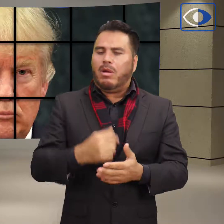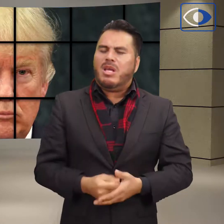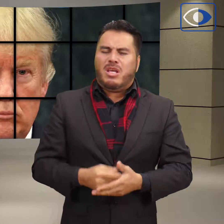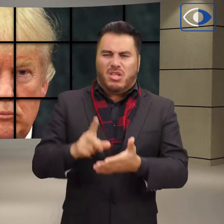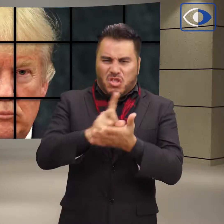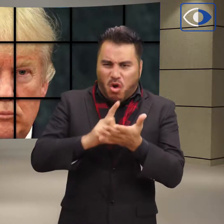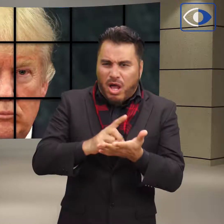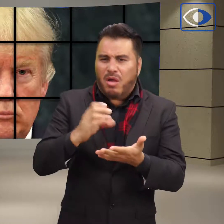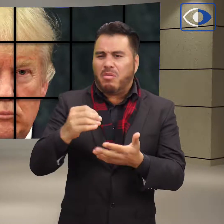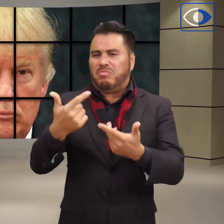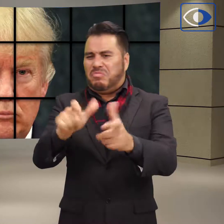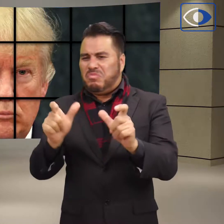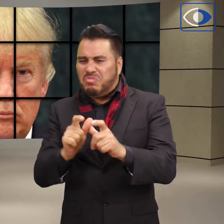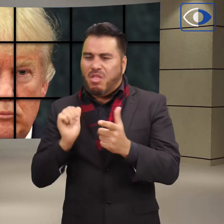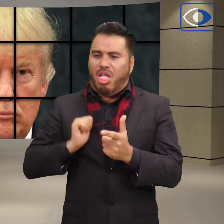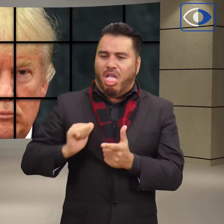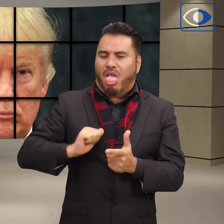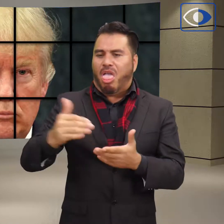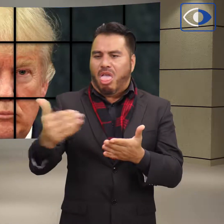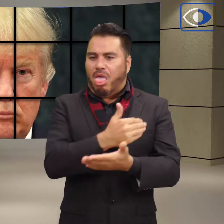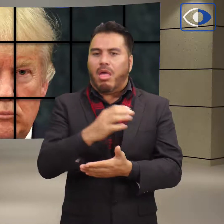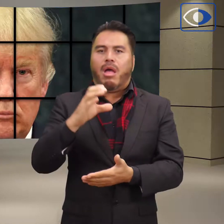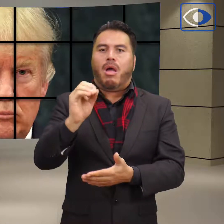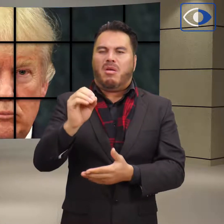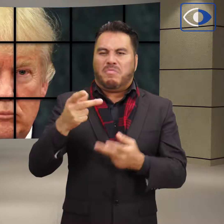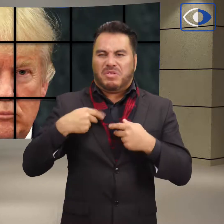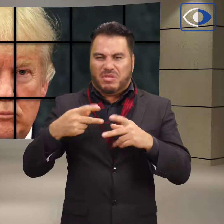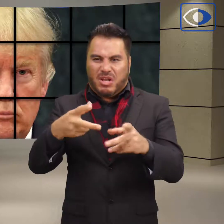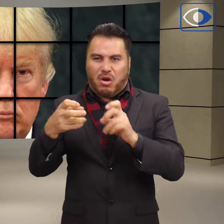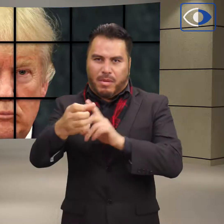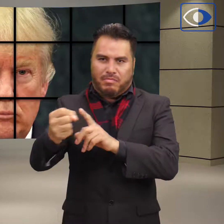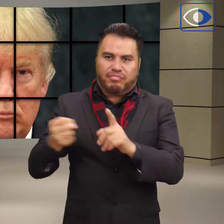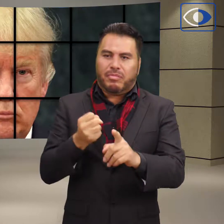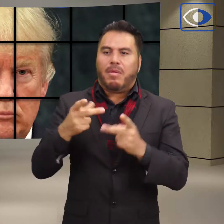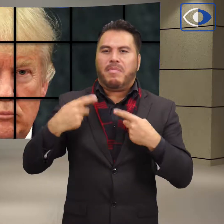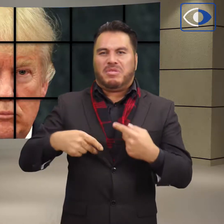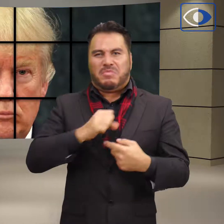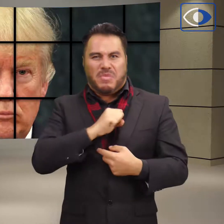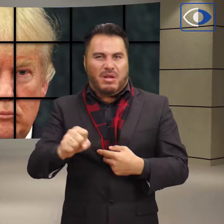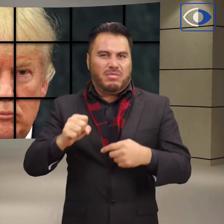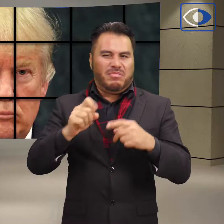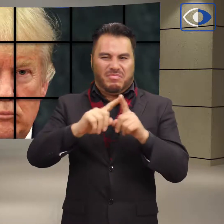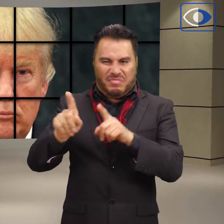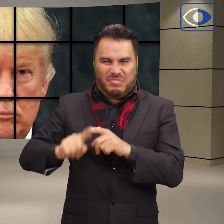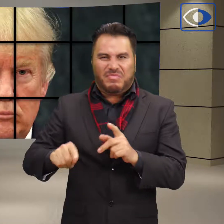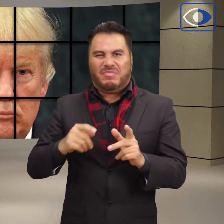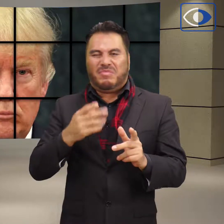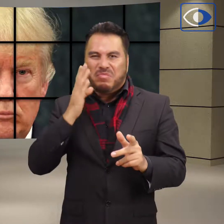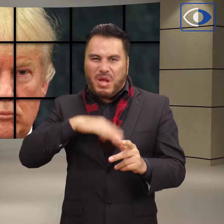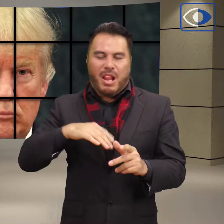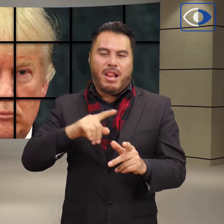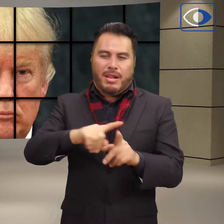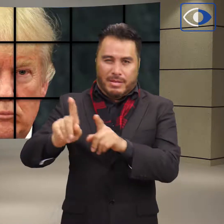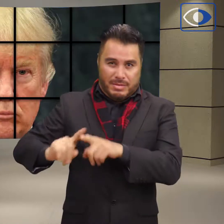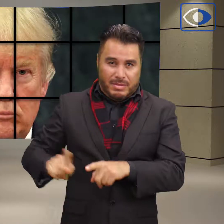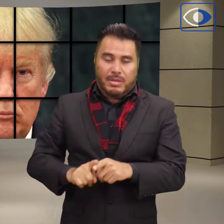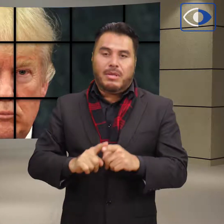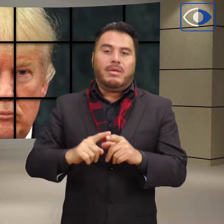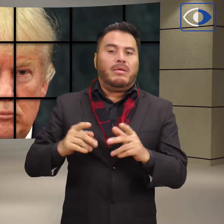las pandillas, la trata de personas, los elementos criminales y mucho más de entrar en nuestro país es con un muro